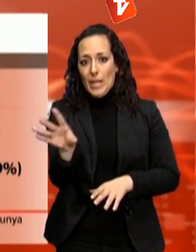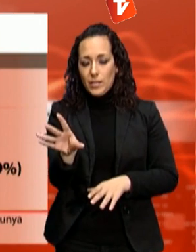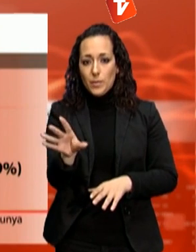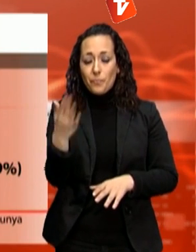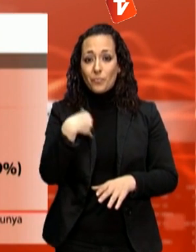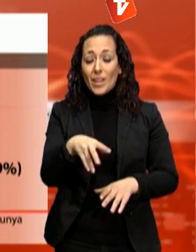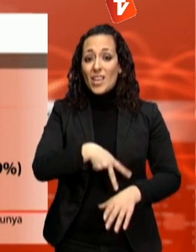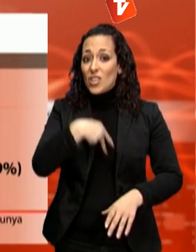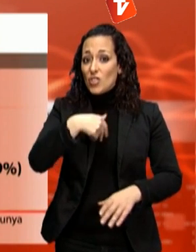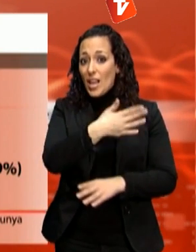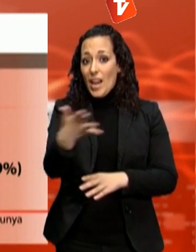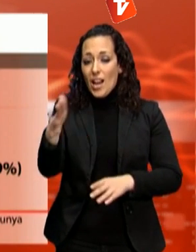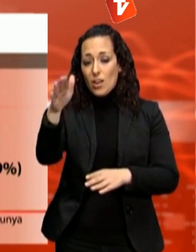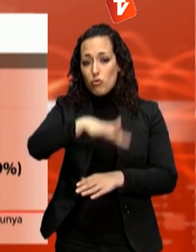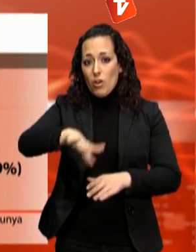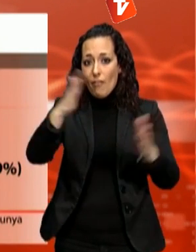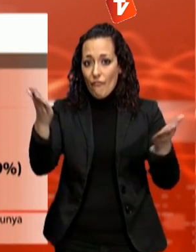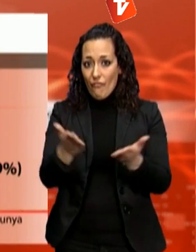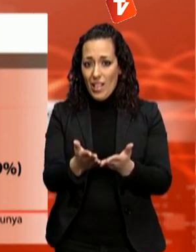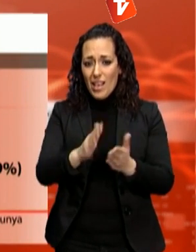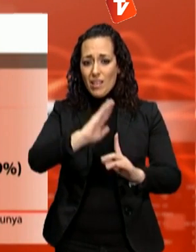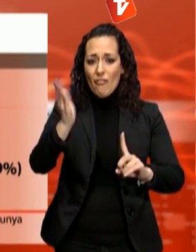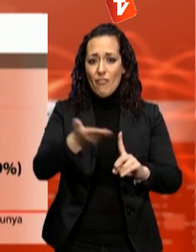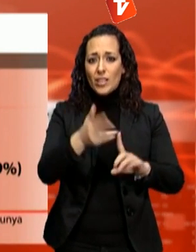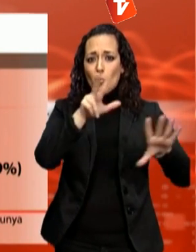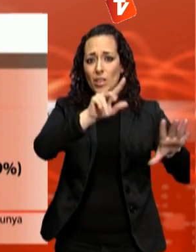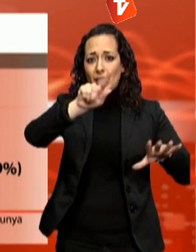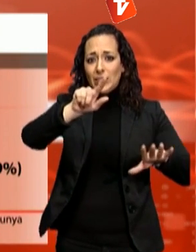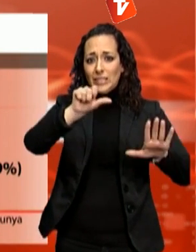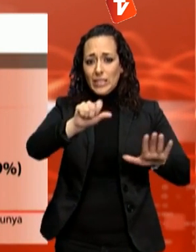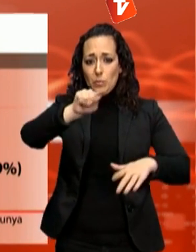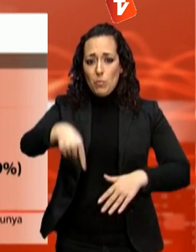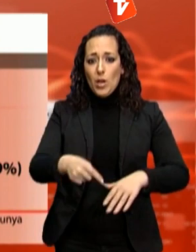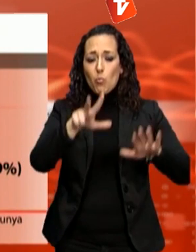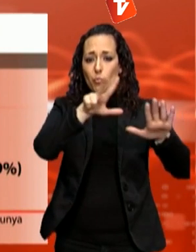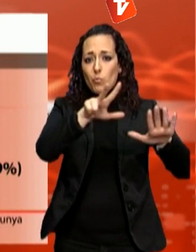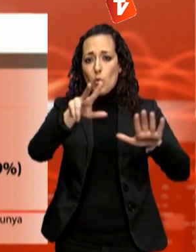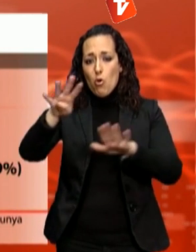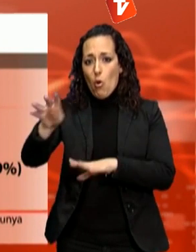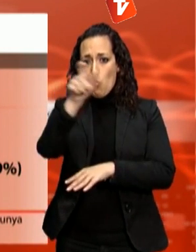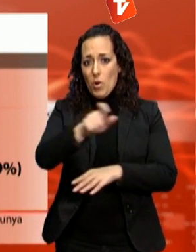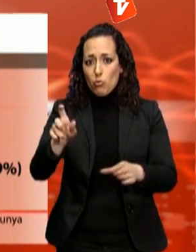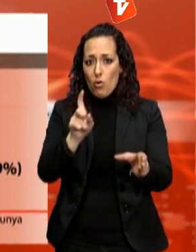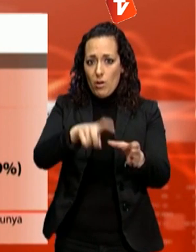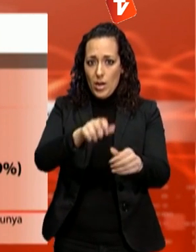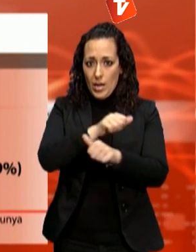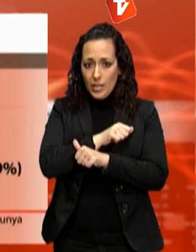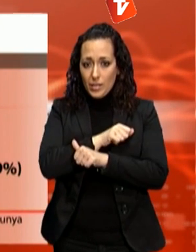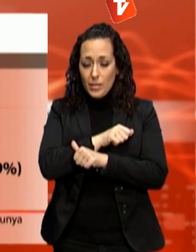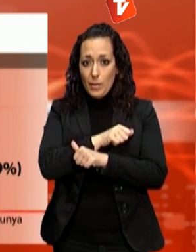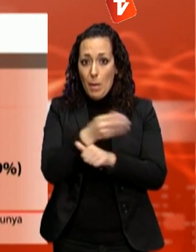l'atur afecta ja a 87.670 persones, això és el 0,9% més després de sumar-hi les 1